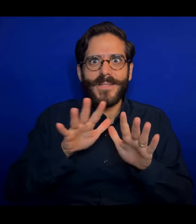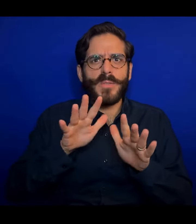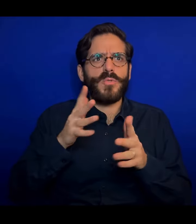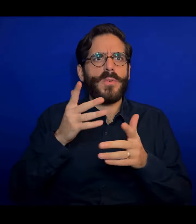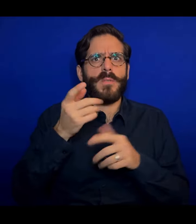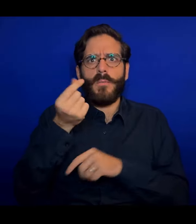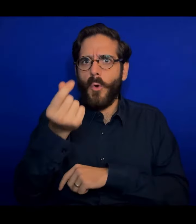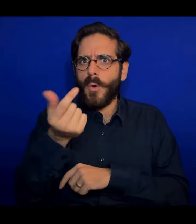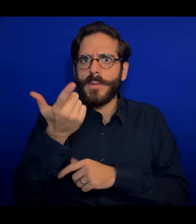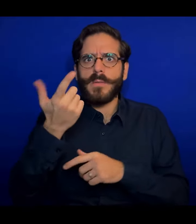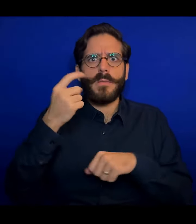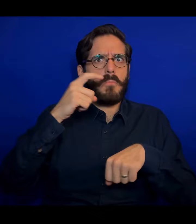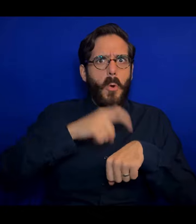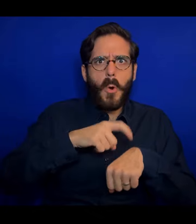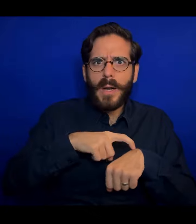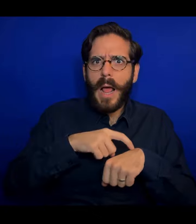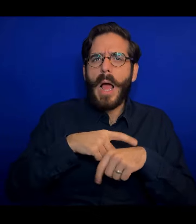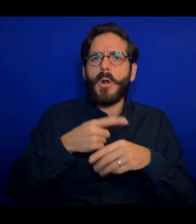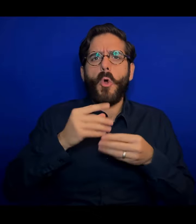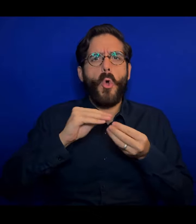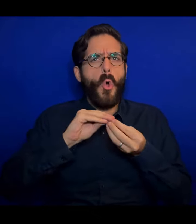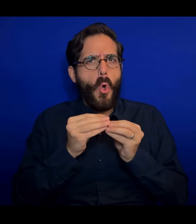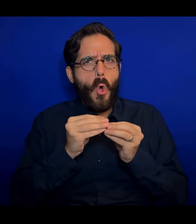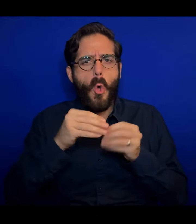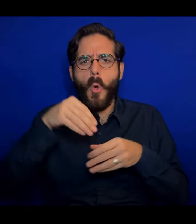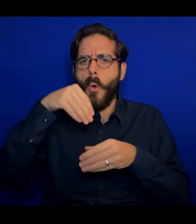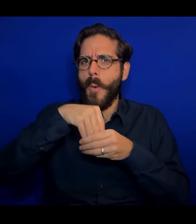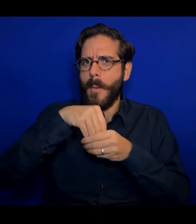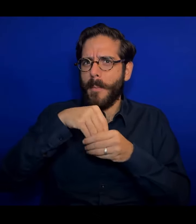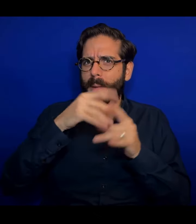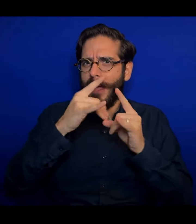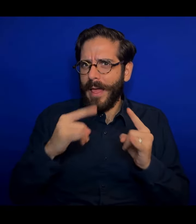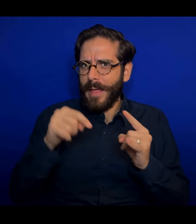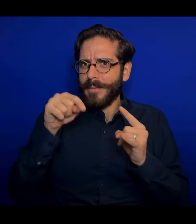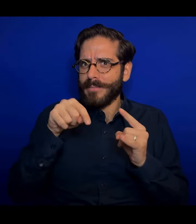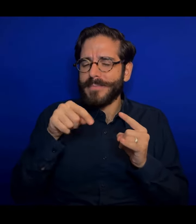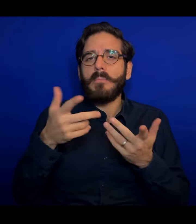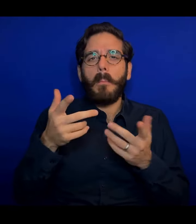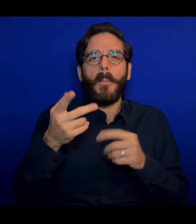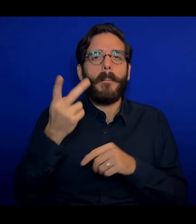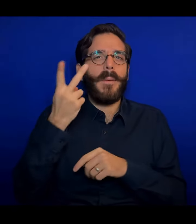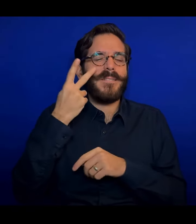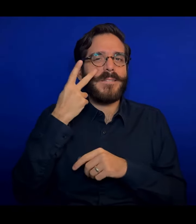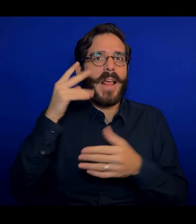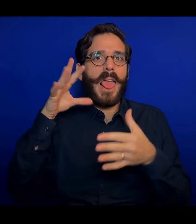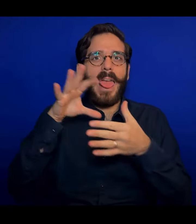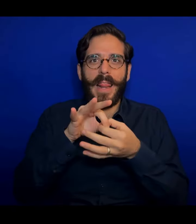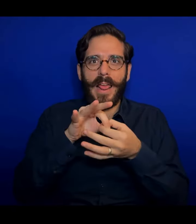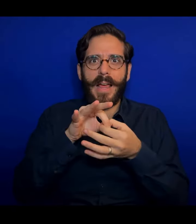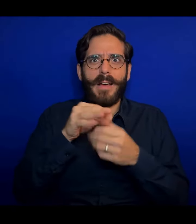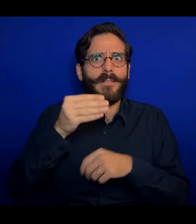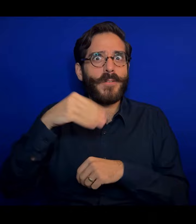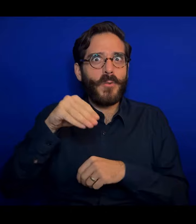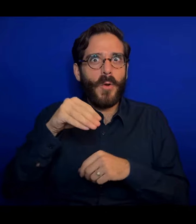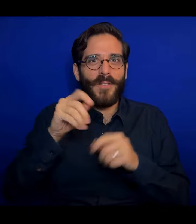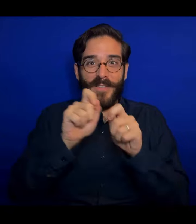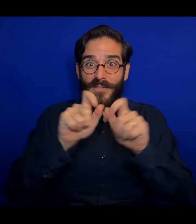costi, orari e modalità di svolgimento, puoi visitare il link che trovi nel testo che